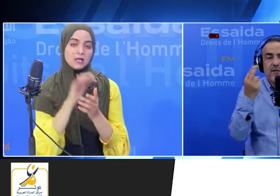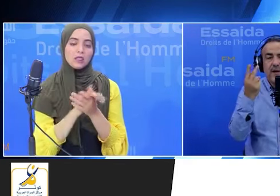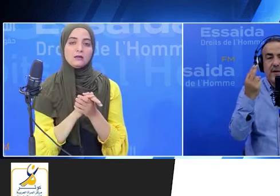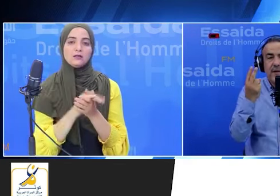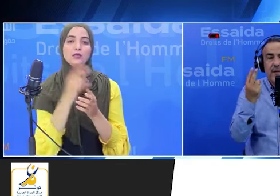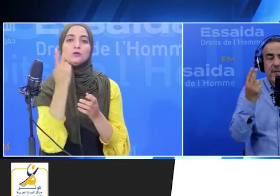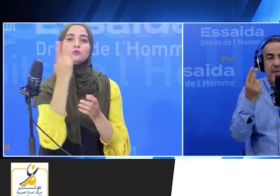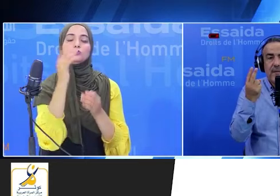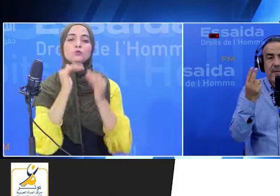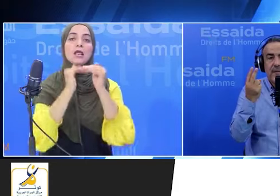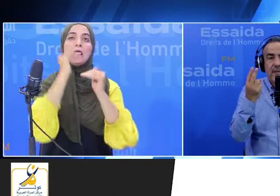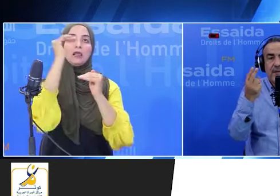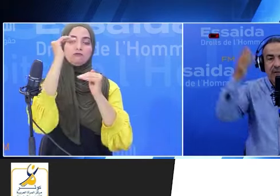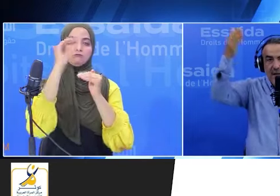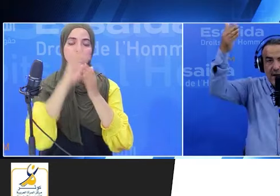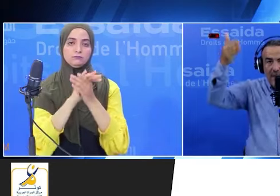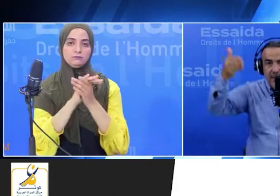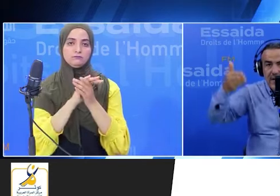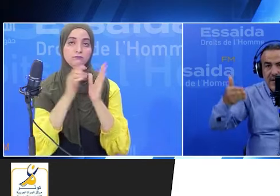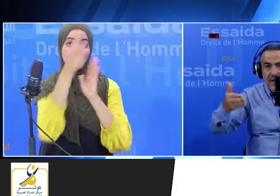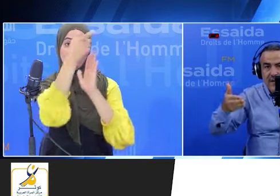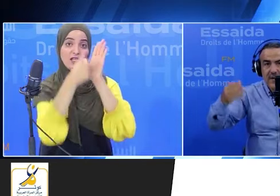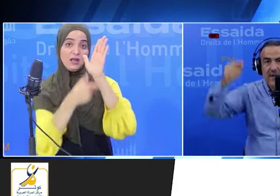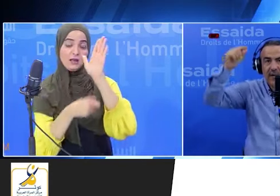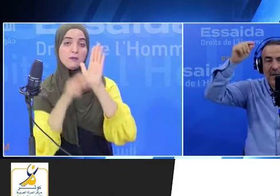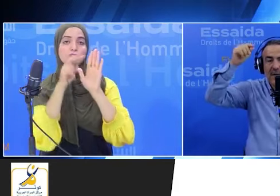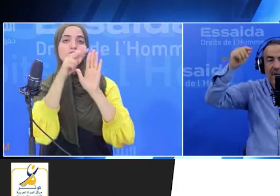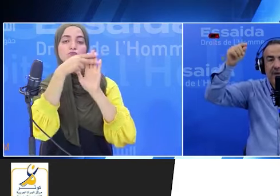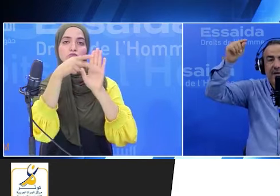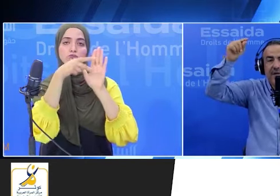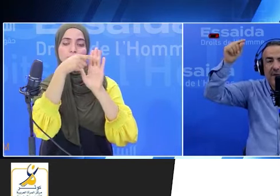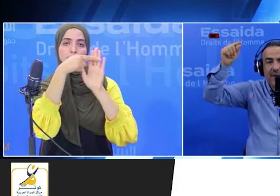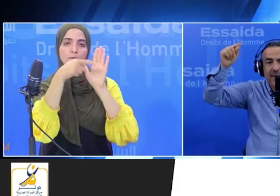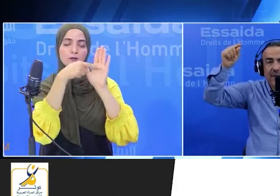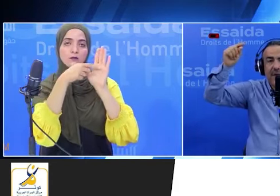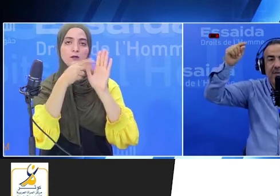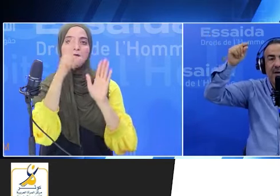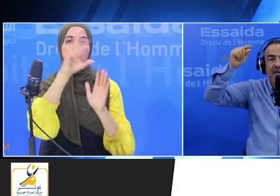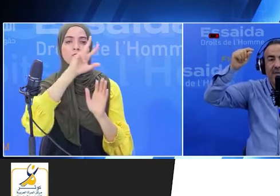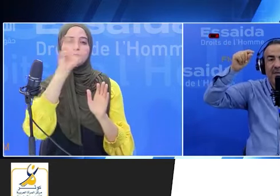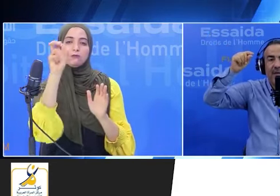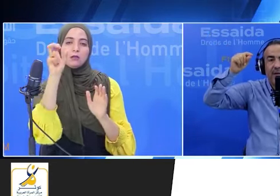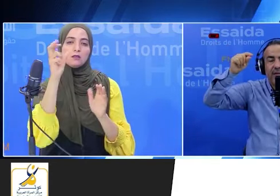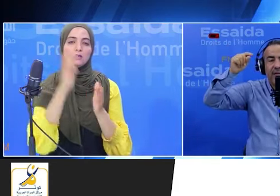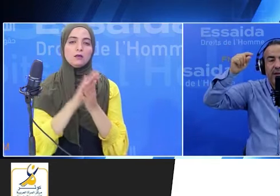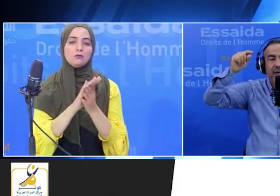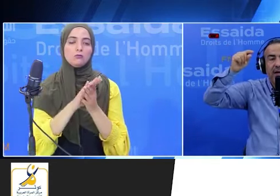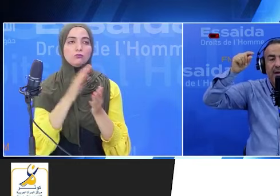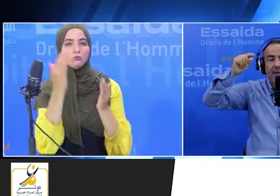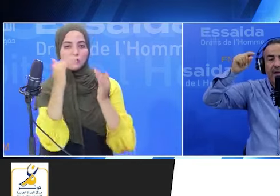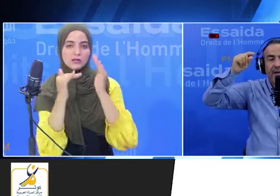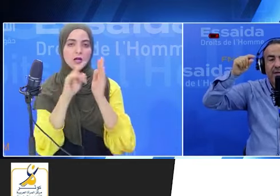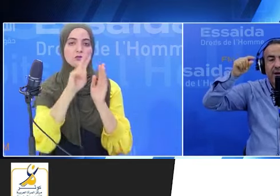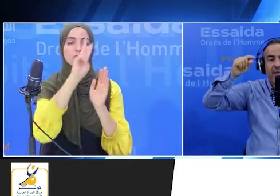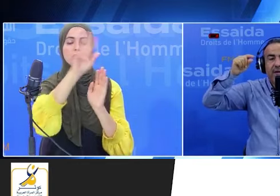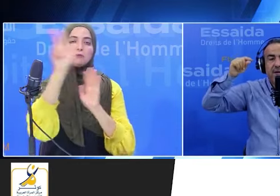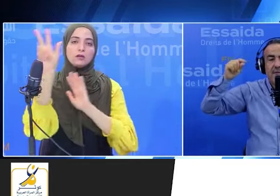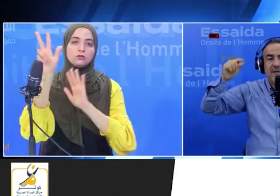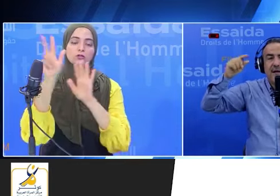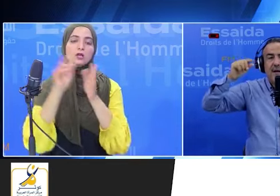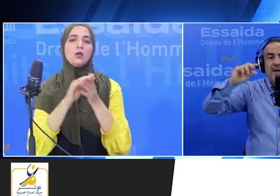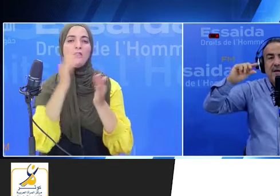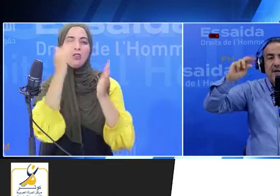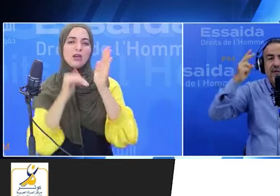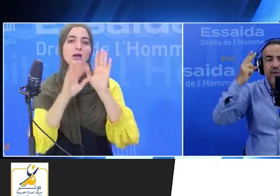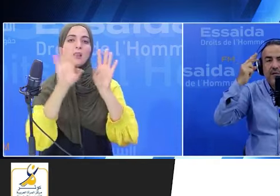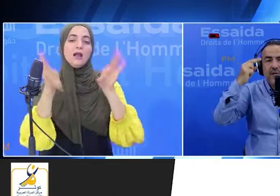زوزلوا لني في القيمة من دراتبين واحد يجيب تلاثين مثلا ولو اخي جيب بثمانية وعشرين ولو اخي جيب عشرة ولو